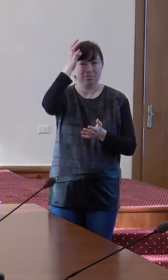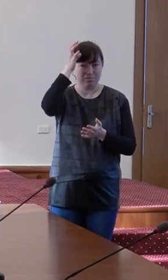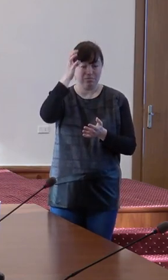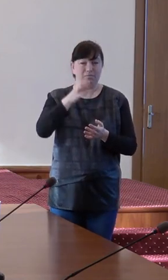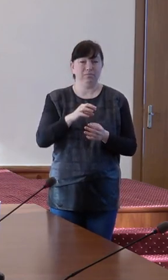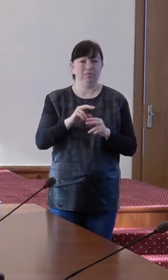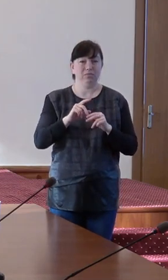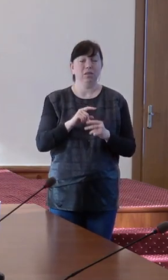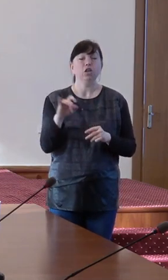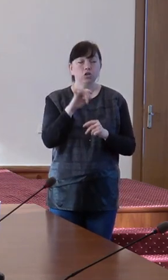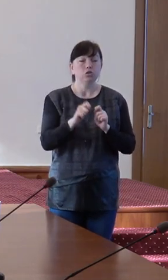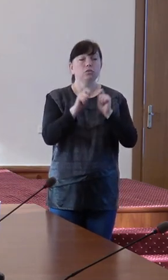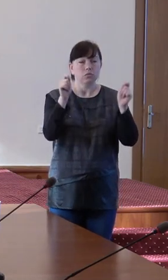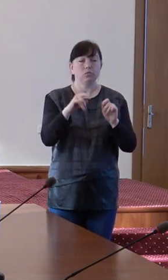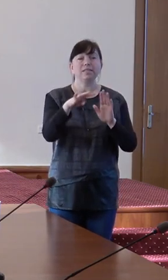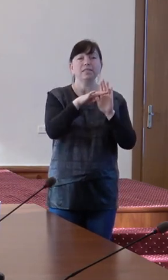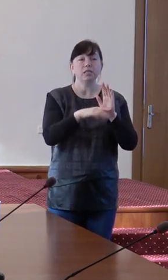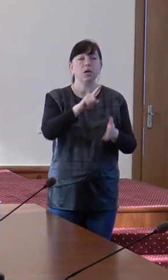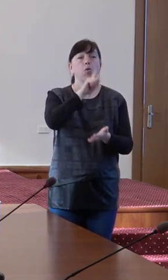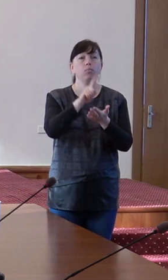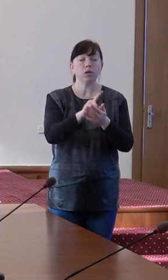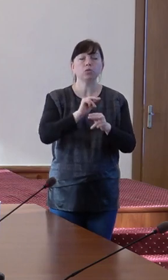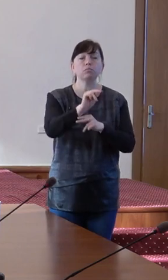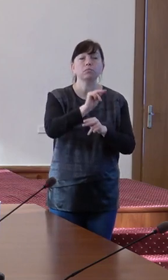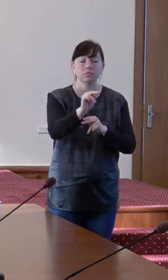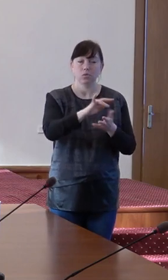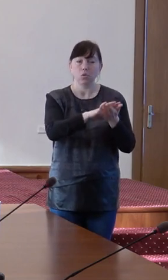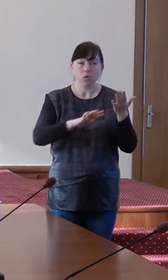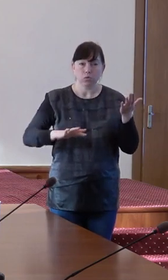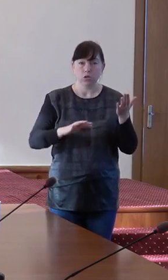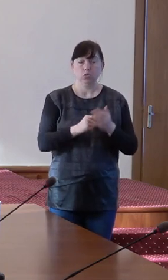și să creăm un sistem obligatoriu de formare continuă.